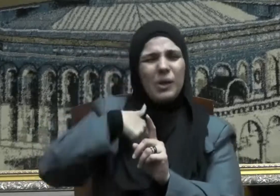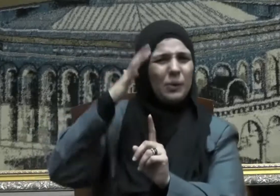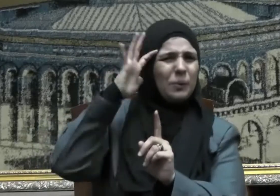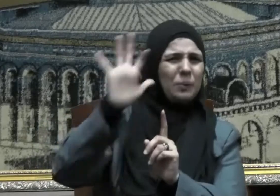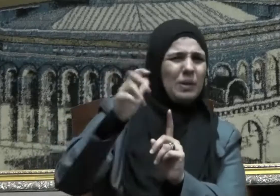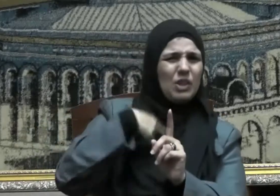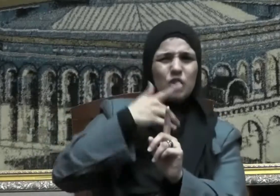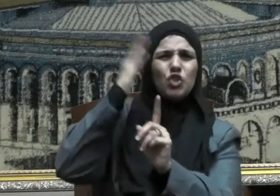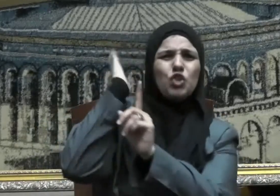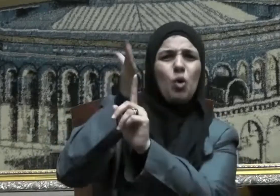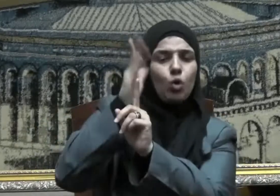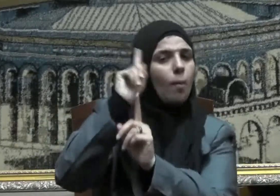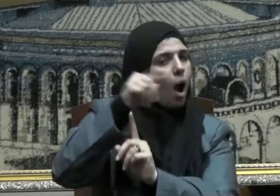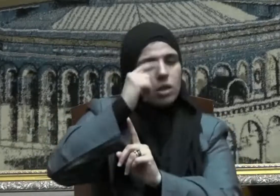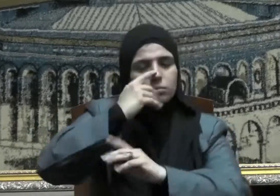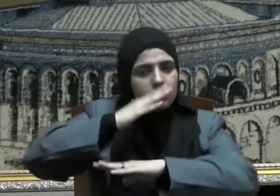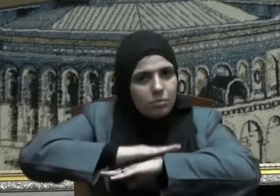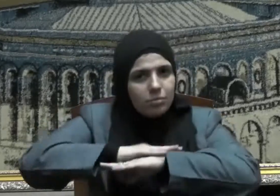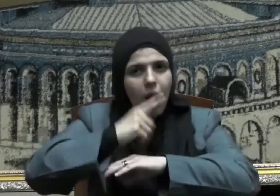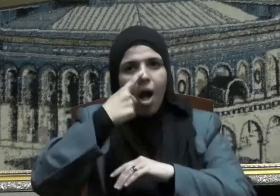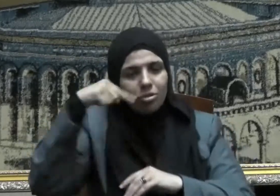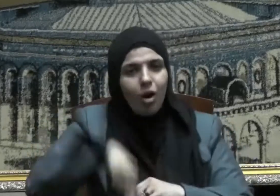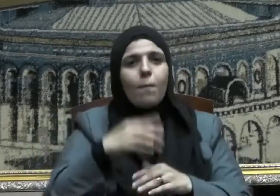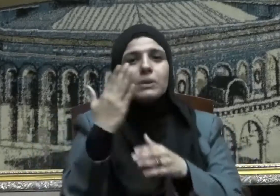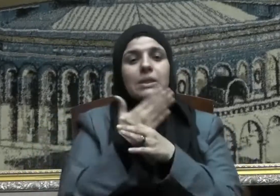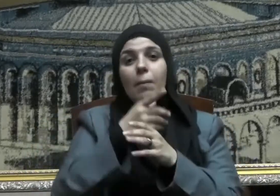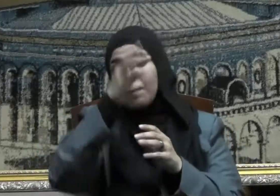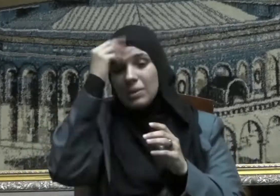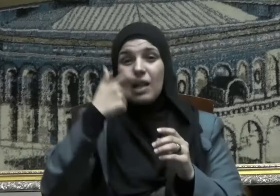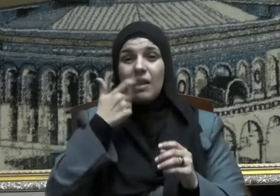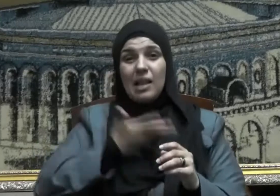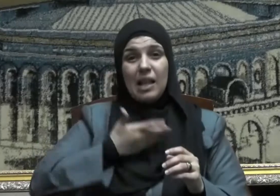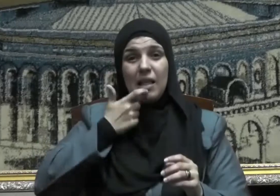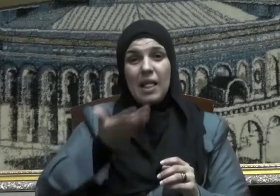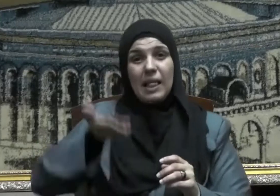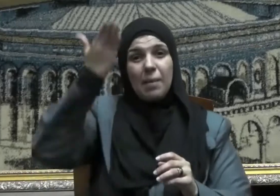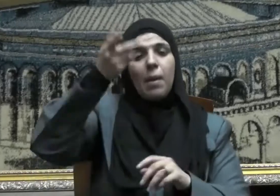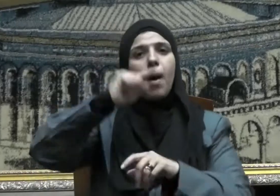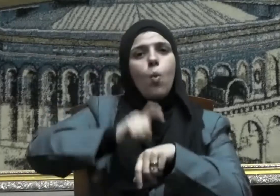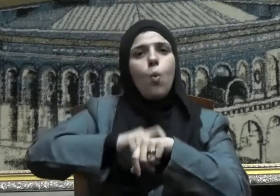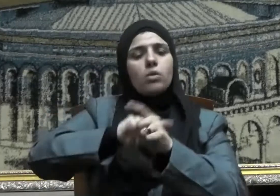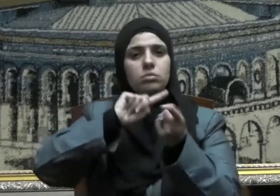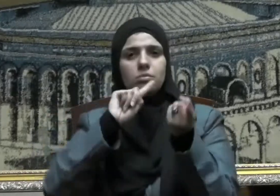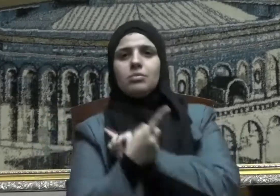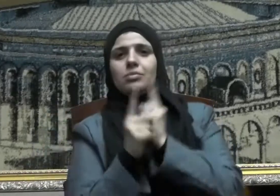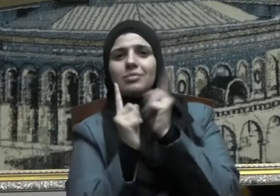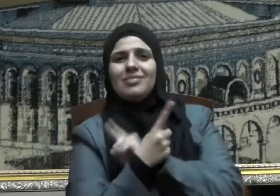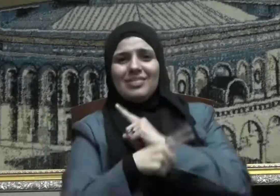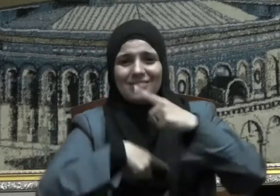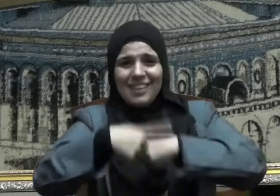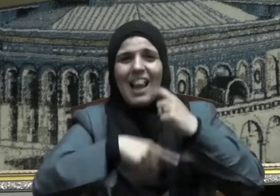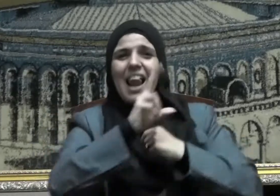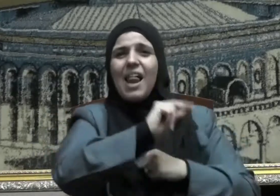وعدم التطاول عليه فيراعى كبره وسابقته في الإسلام